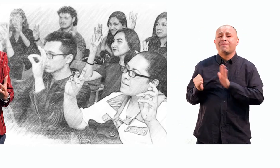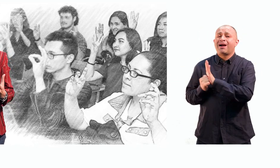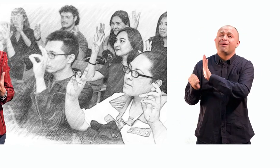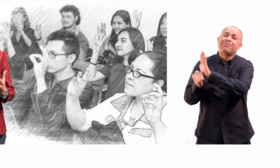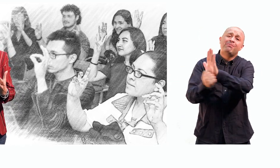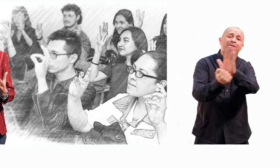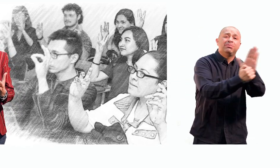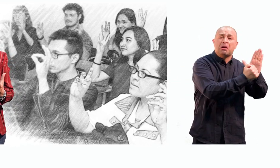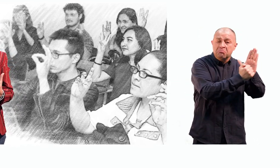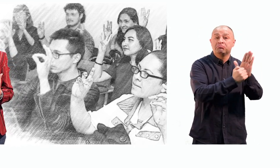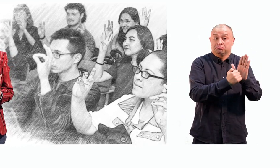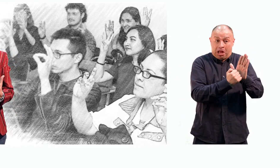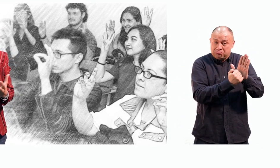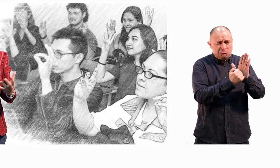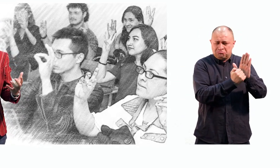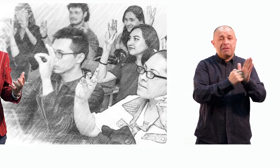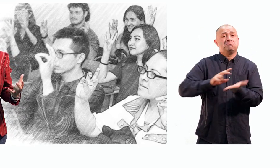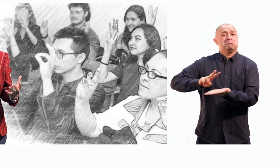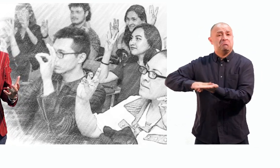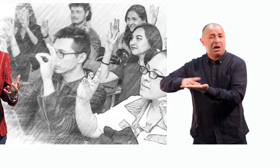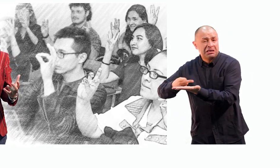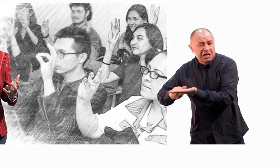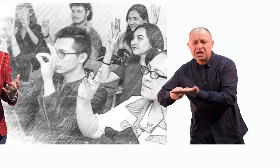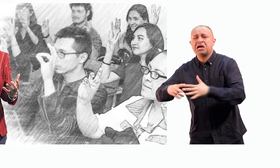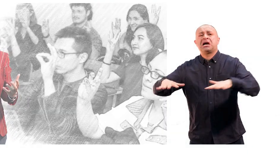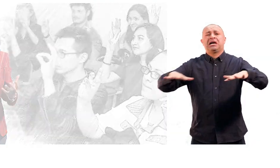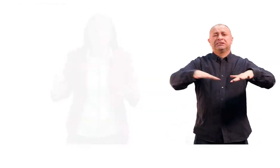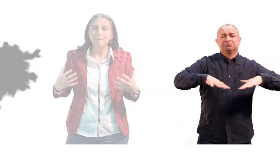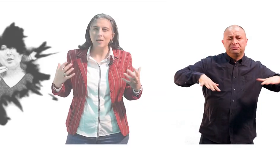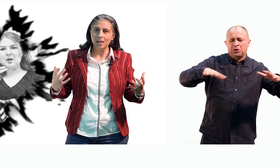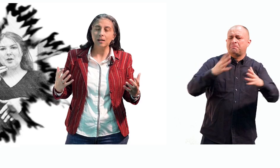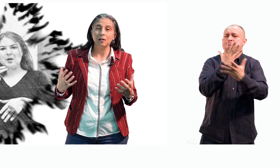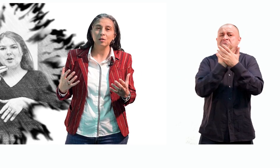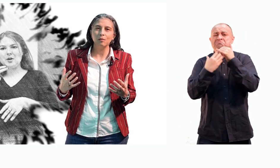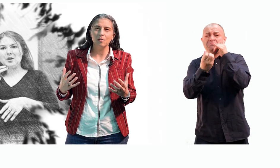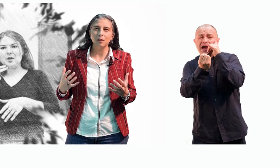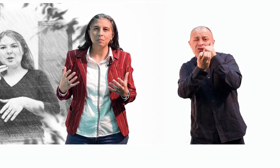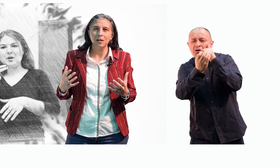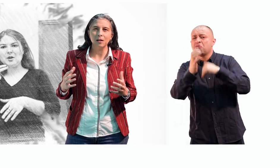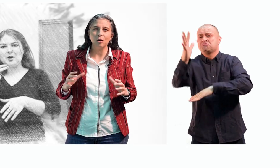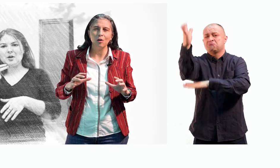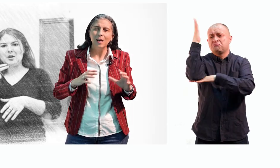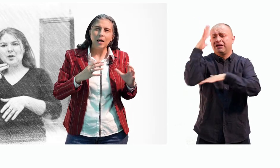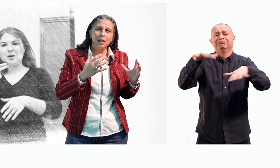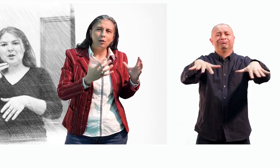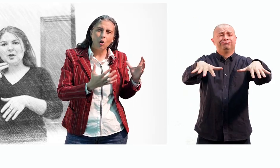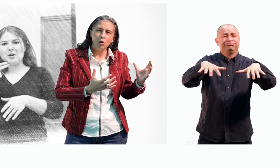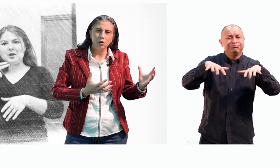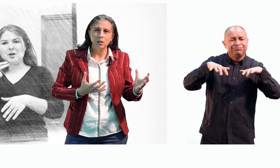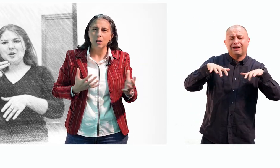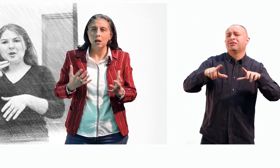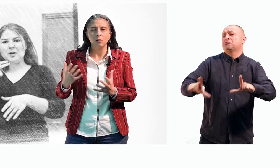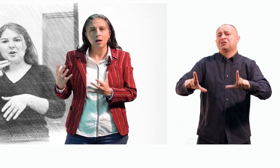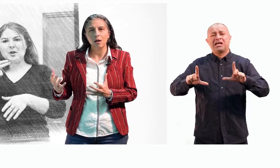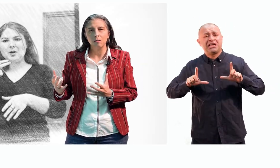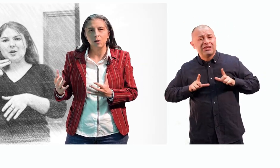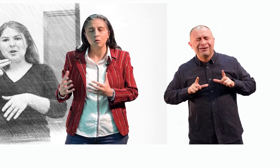en todos los espacios académicos que nosotros tenemos. Prestar servicio de interpretación en todos los escenarios académicos,